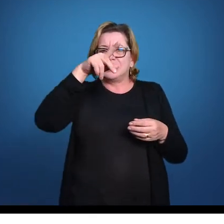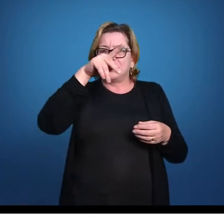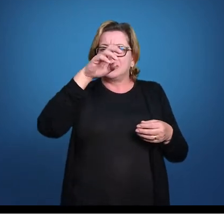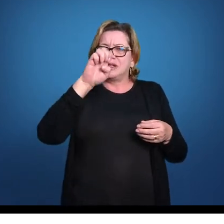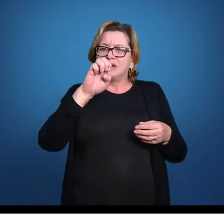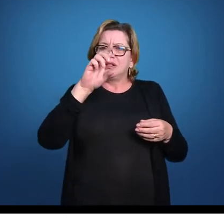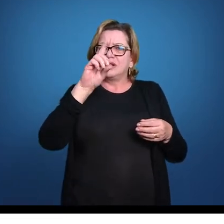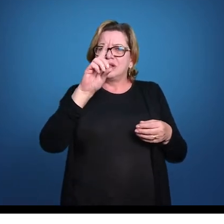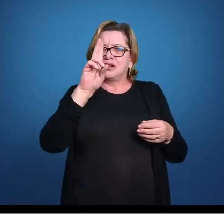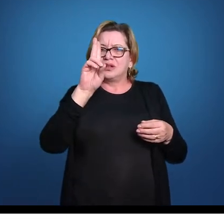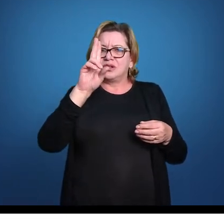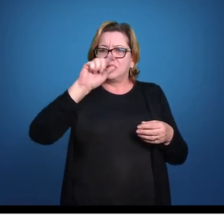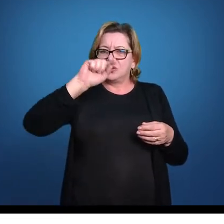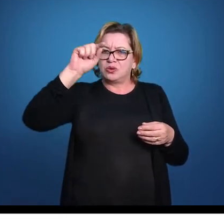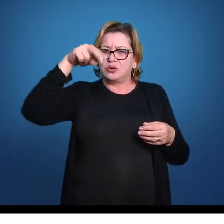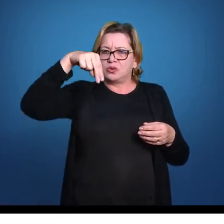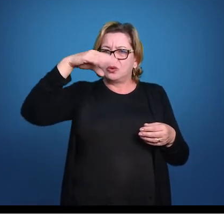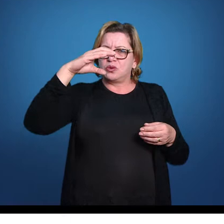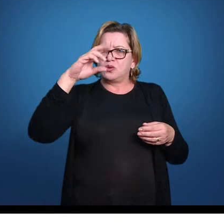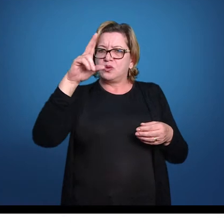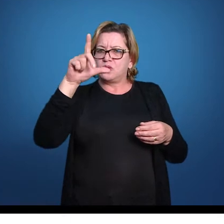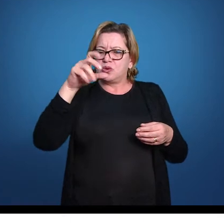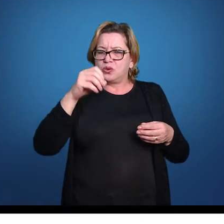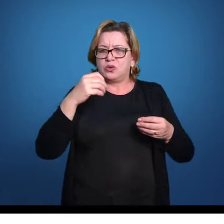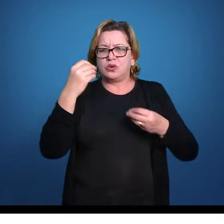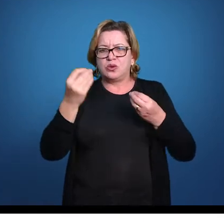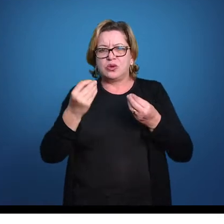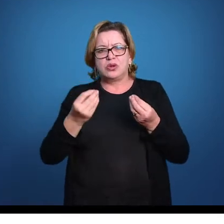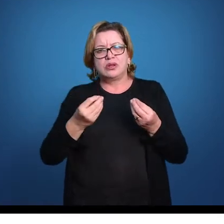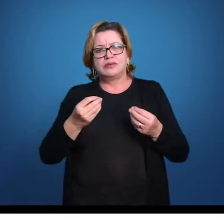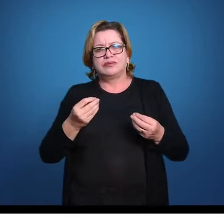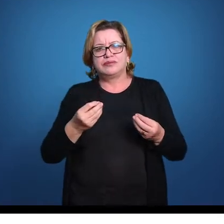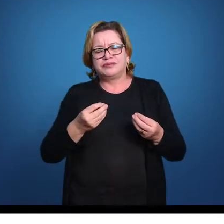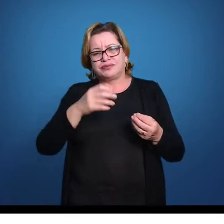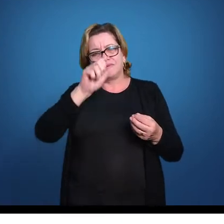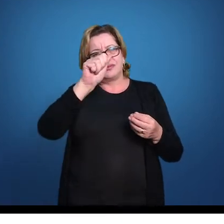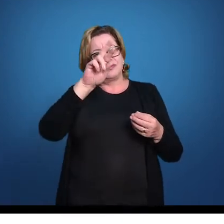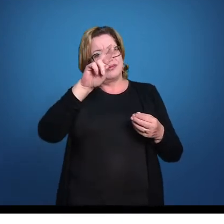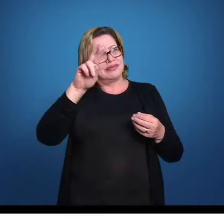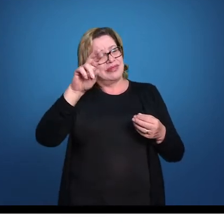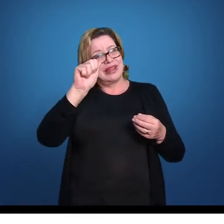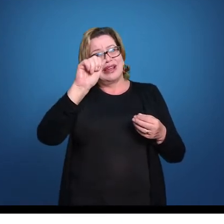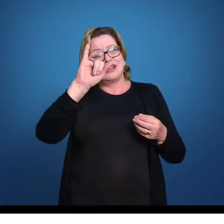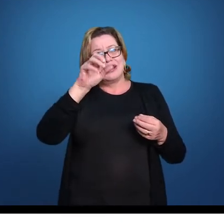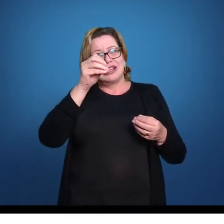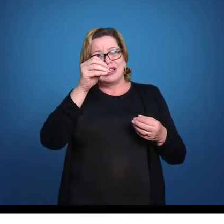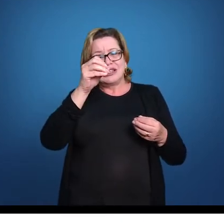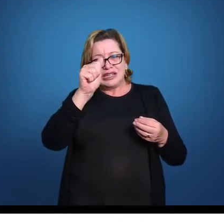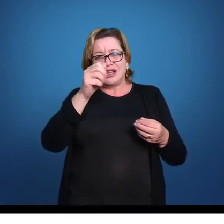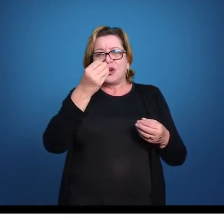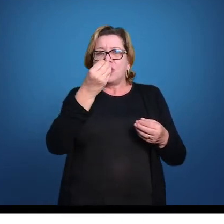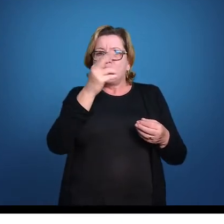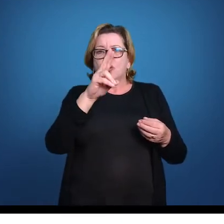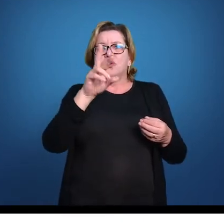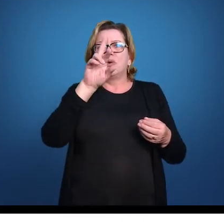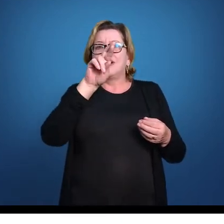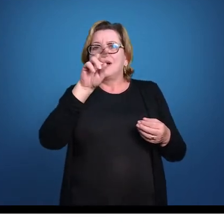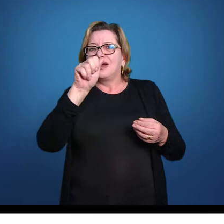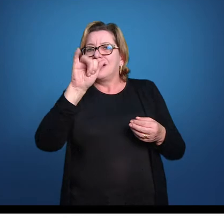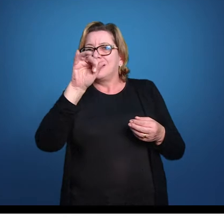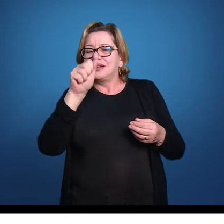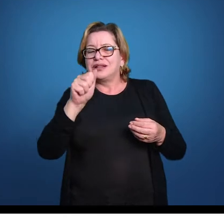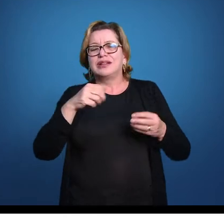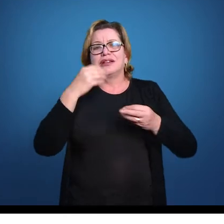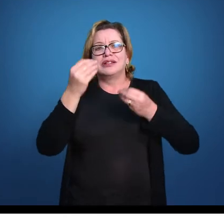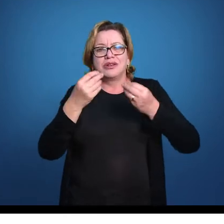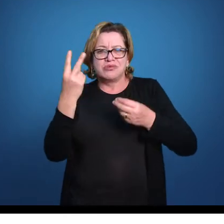caudal dessas arraias, né? Raias ou arraias, né? Os dois nomes são corretos, né? Um pedúnculo caudal que